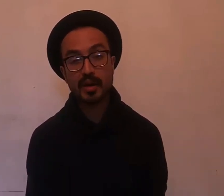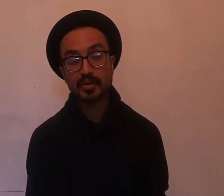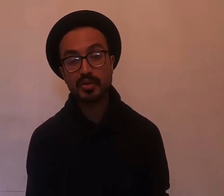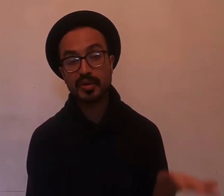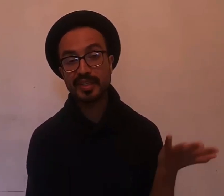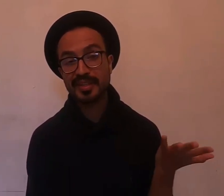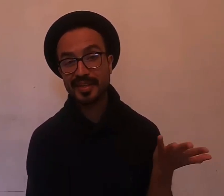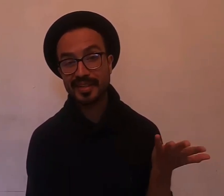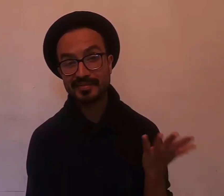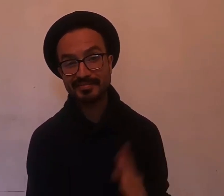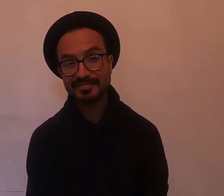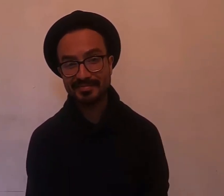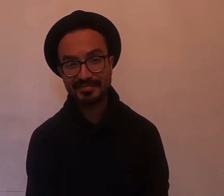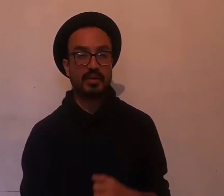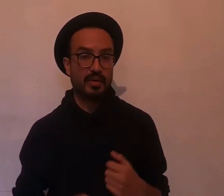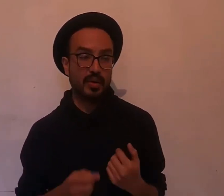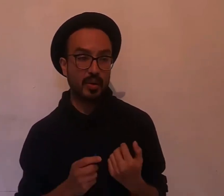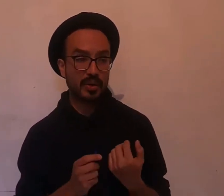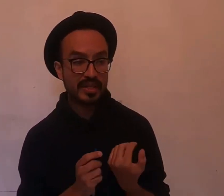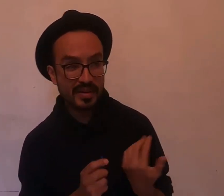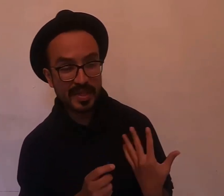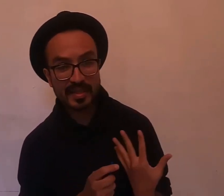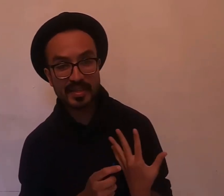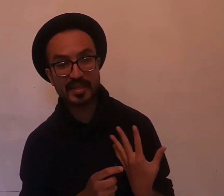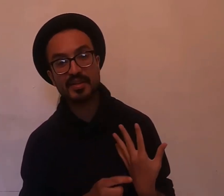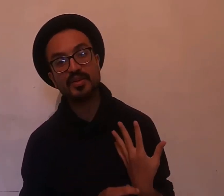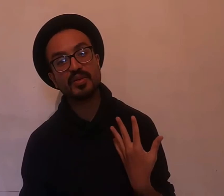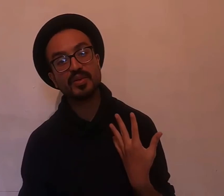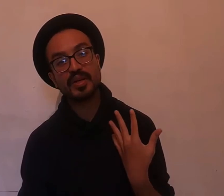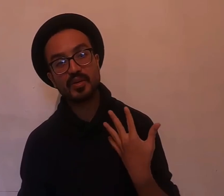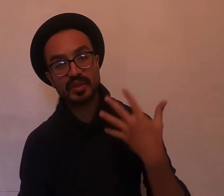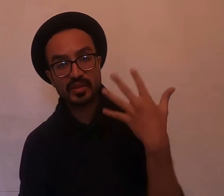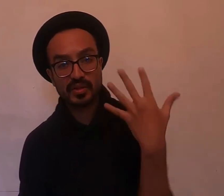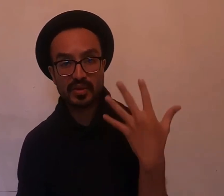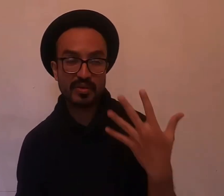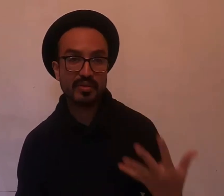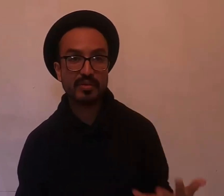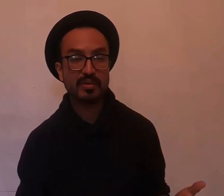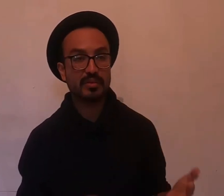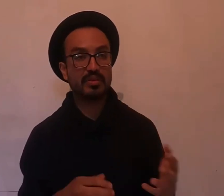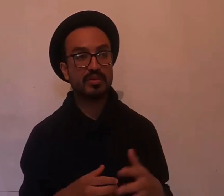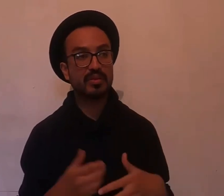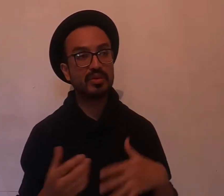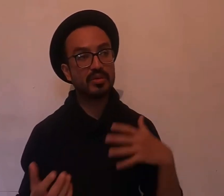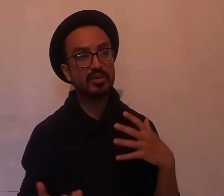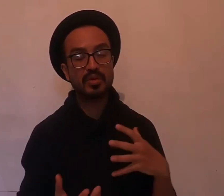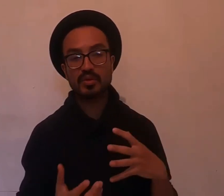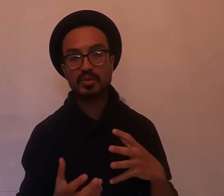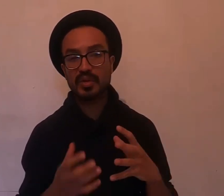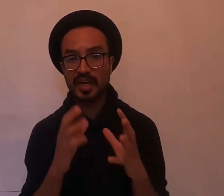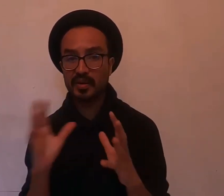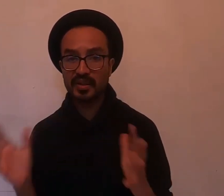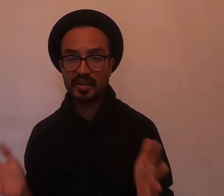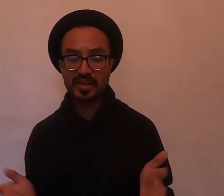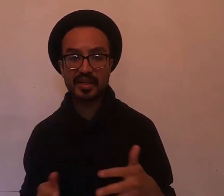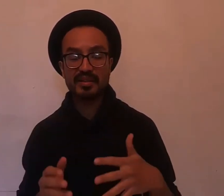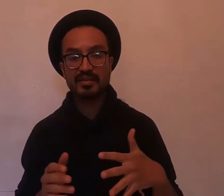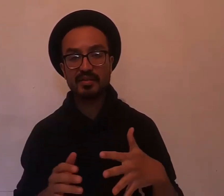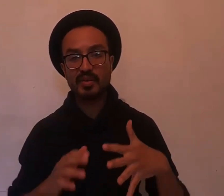autocrítica. Honestamente no encuentro o no creo tener una